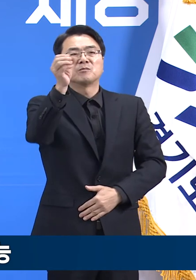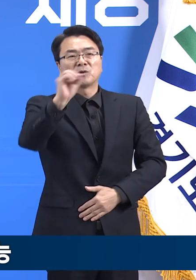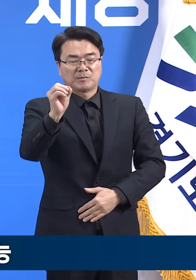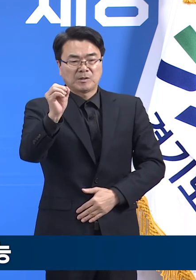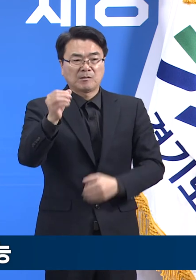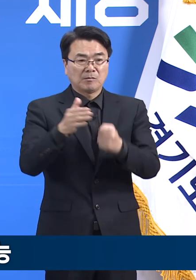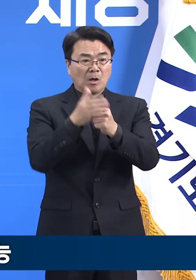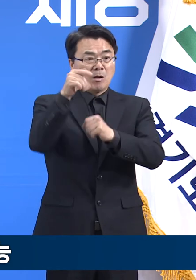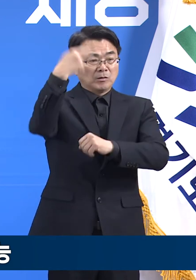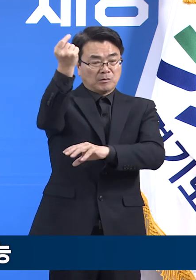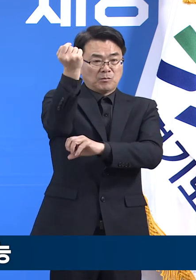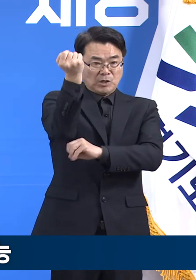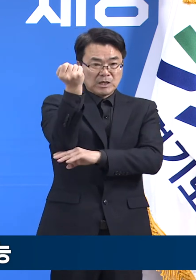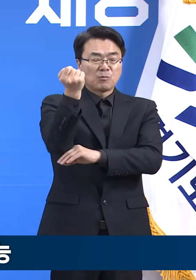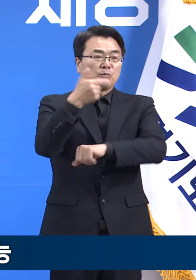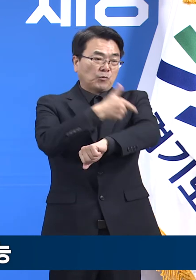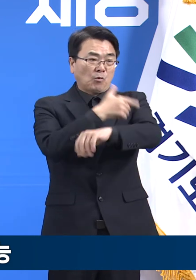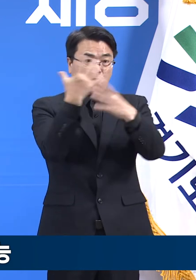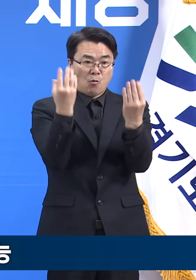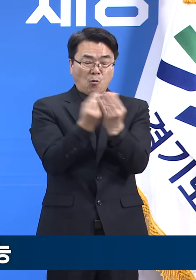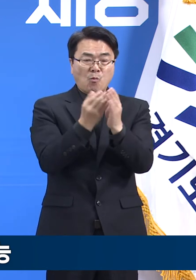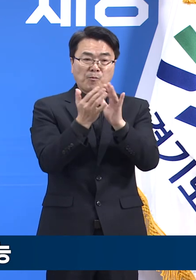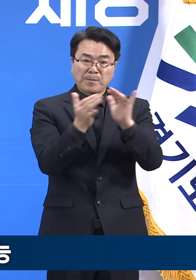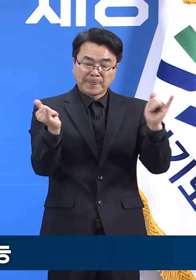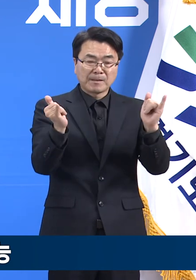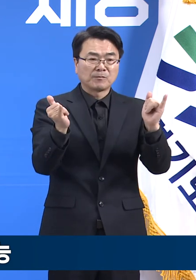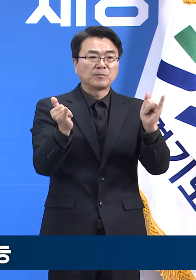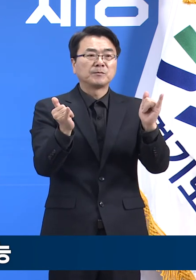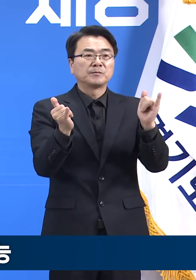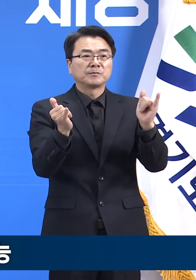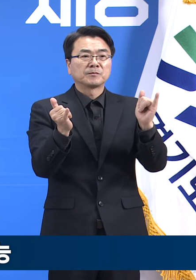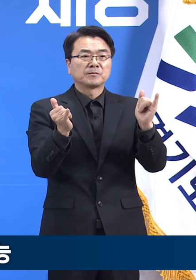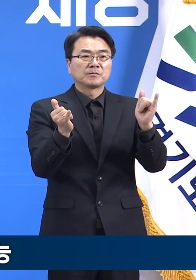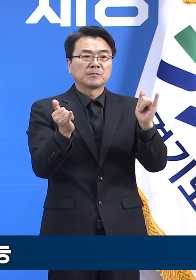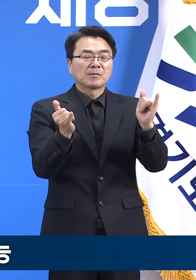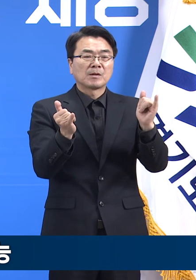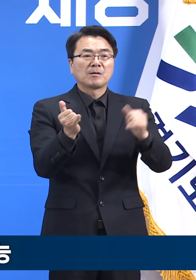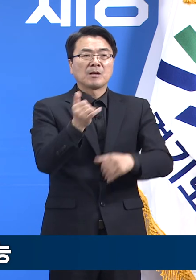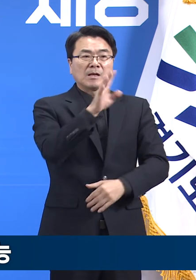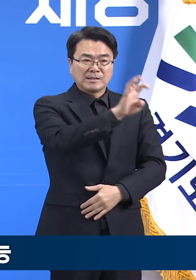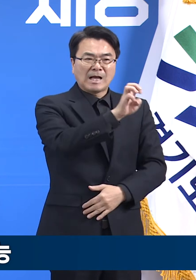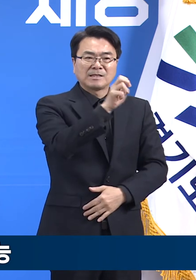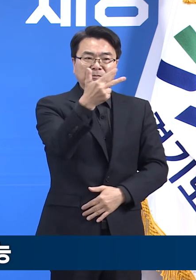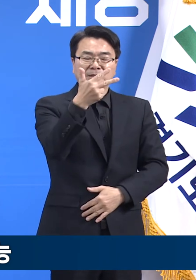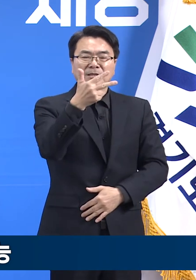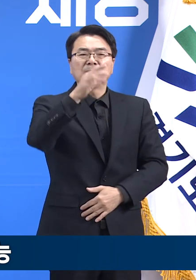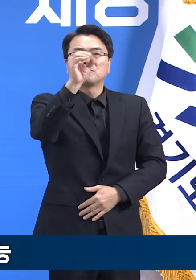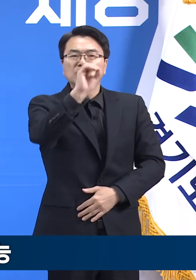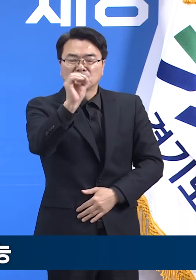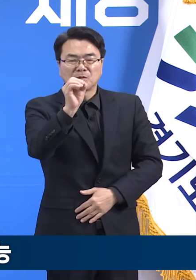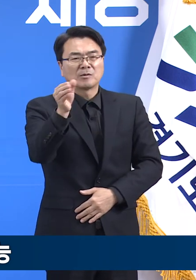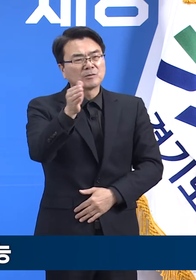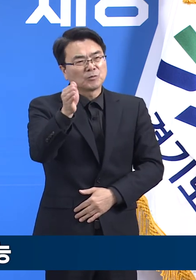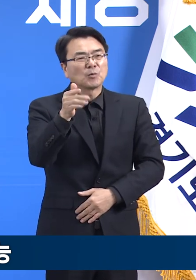완료자는 36만 7,458명으로, 접종률은 47.5%입니다.